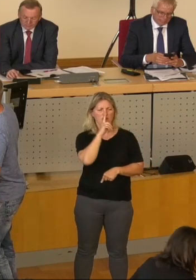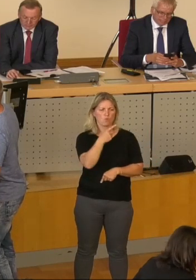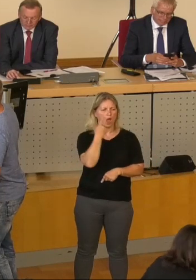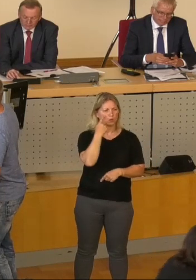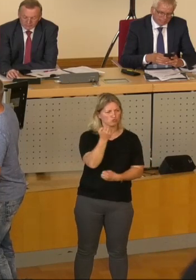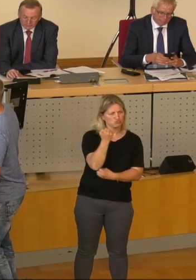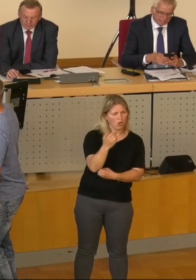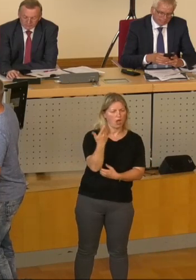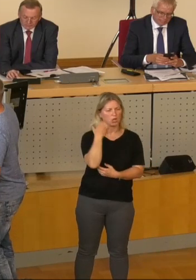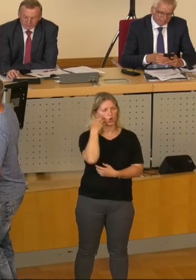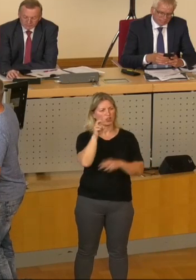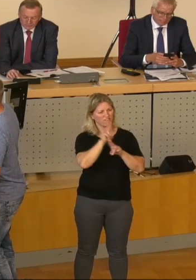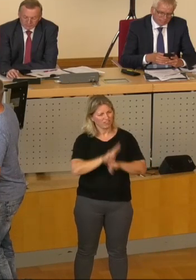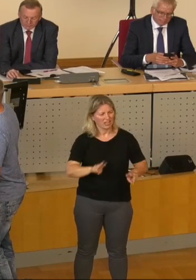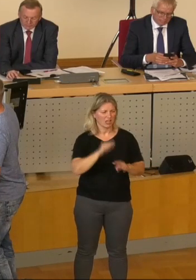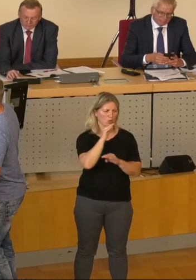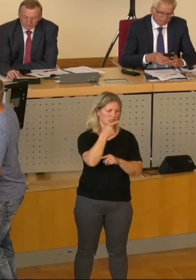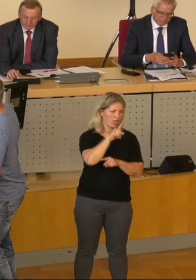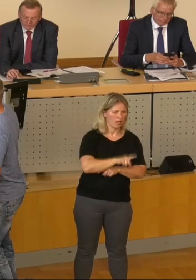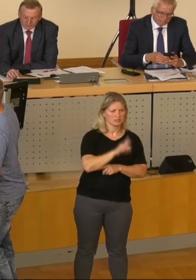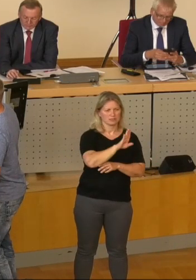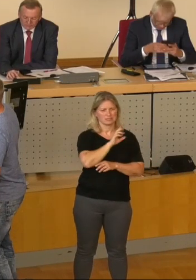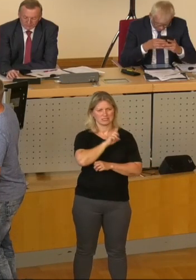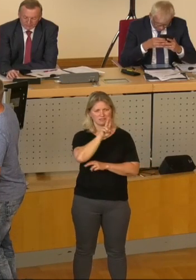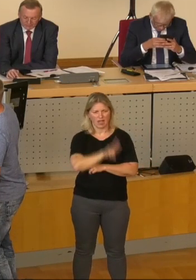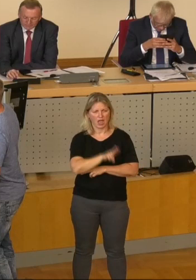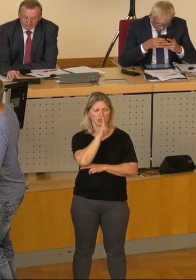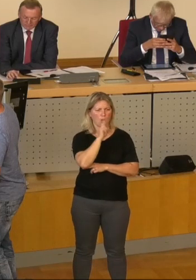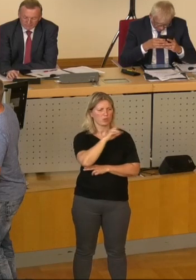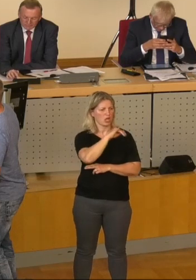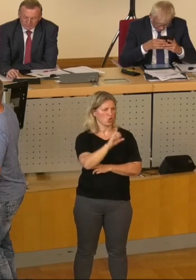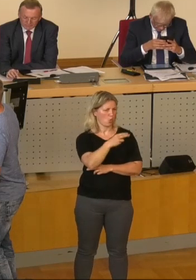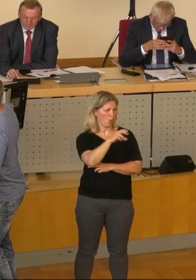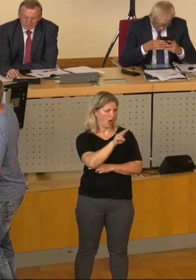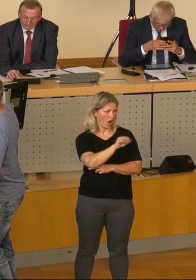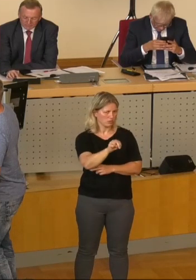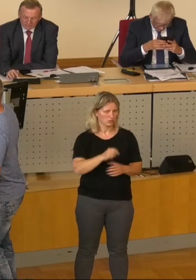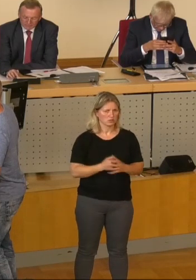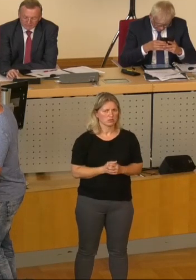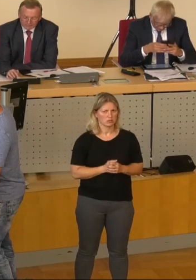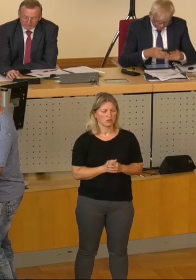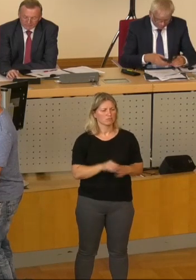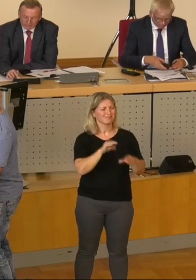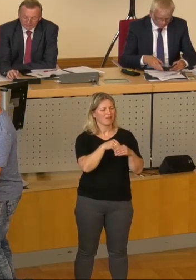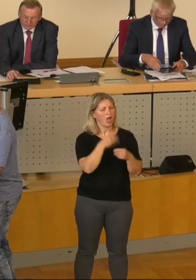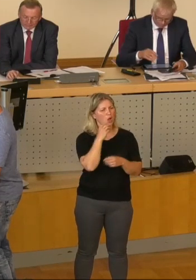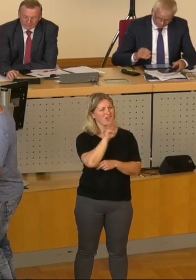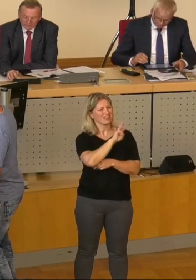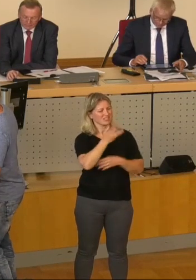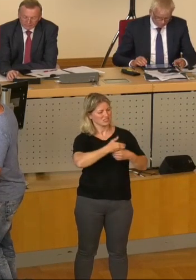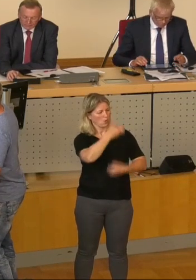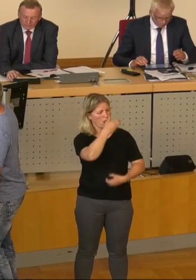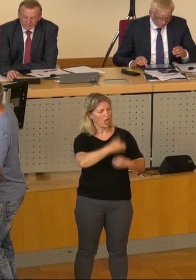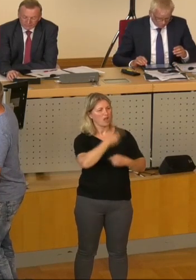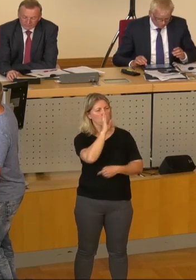die Könige Friedrich August I., Friedrich August II. oder Johann. Zudem gibt es noch die Wettin-Säule in der Dresdner